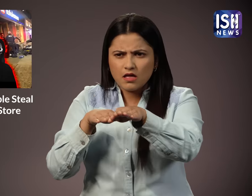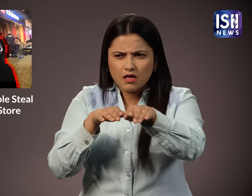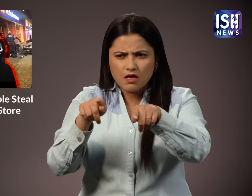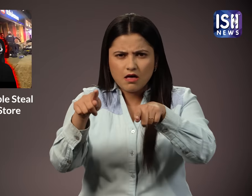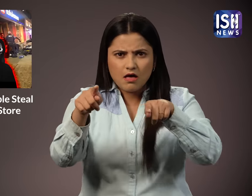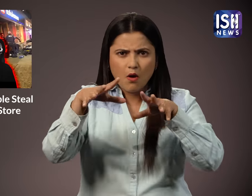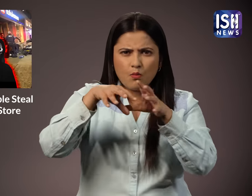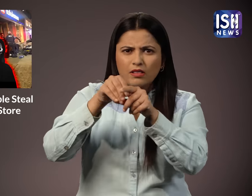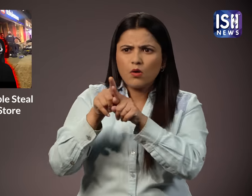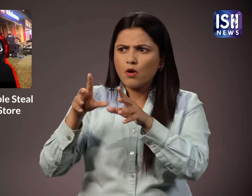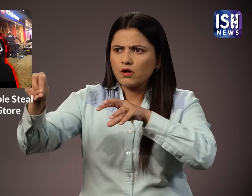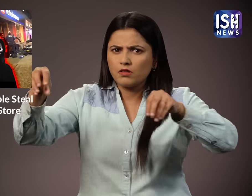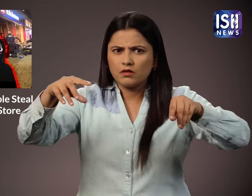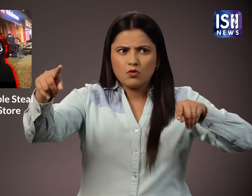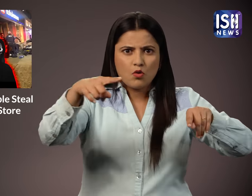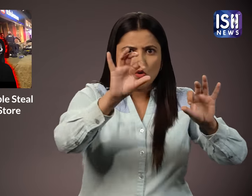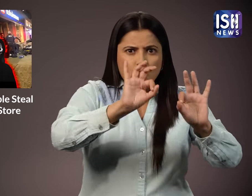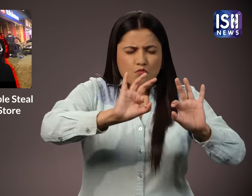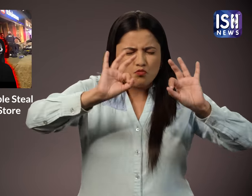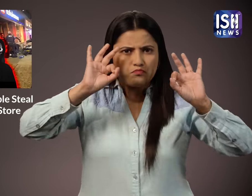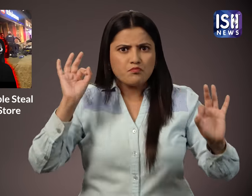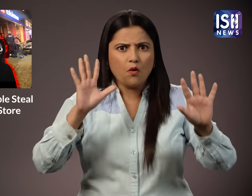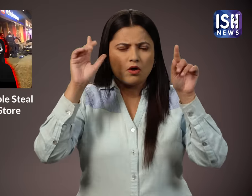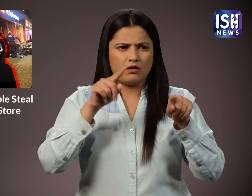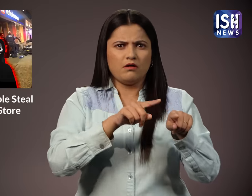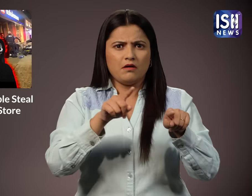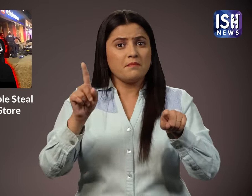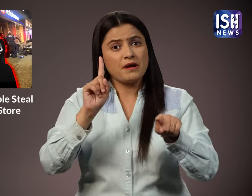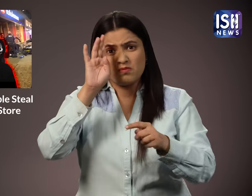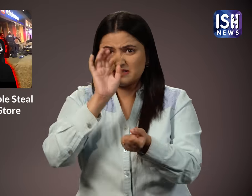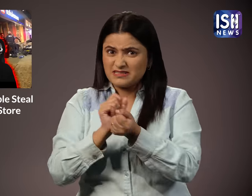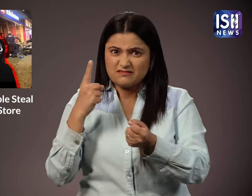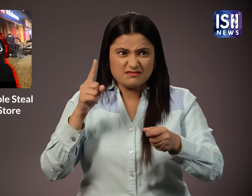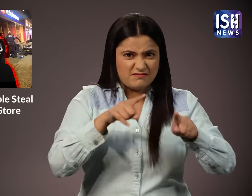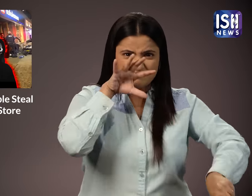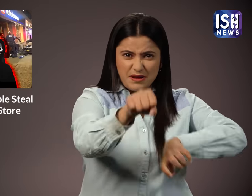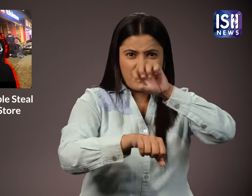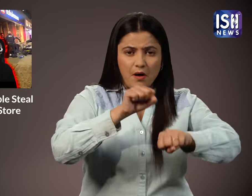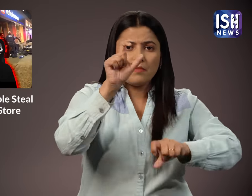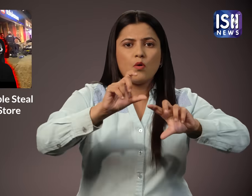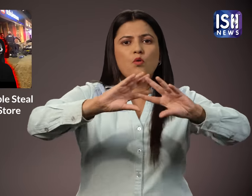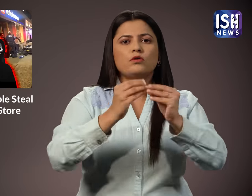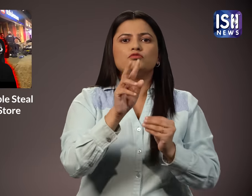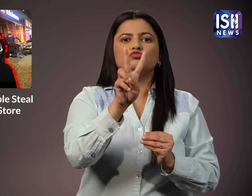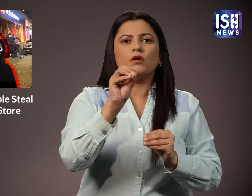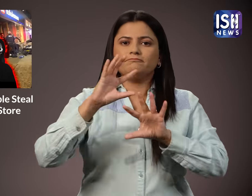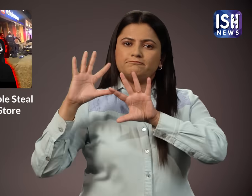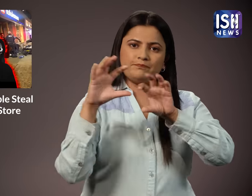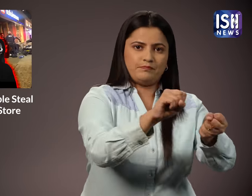और कारों का कारवा एक साथ घुम रहा था अब तक 20 युवाओं को किरफतार किया जा